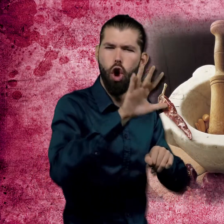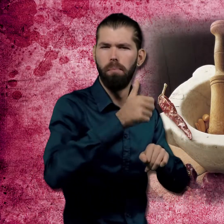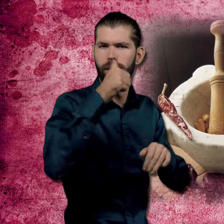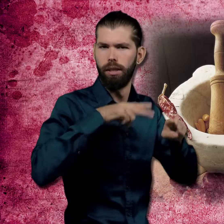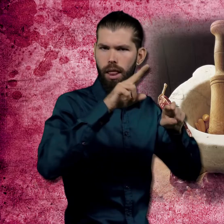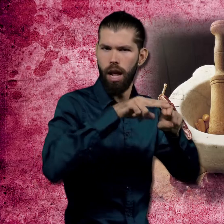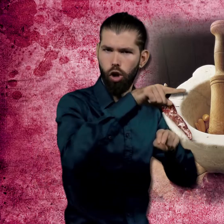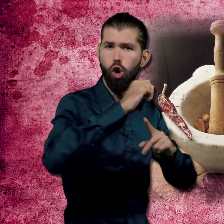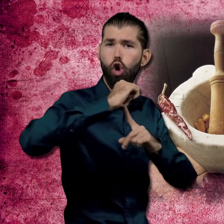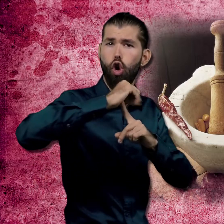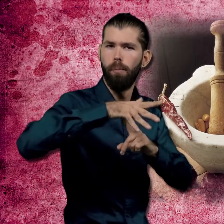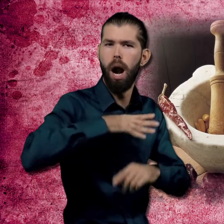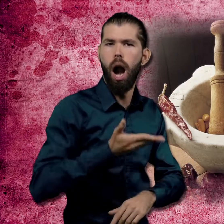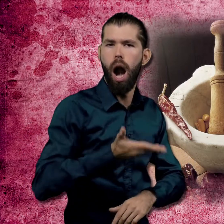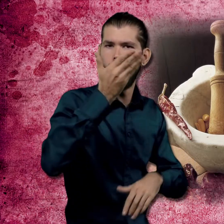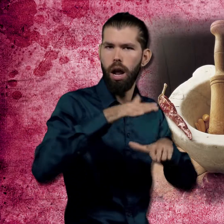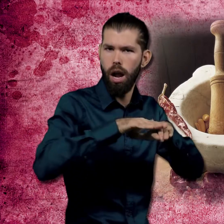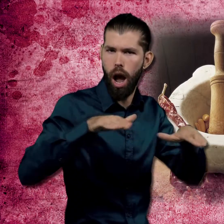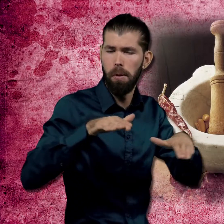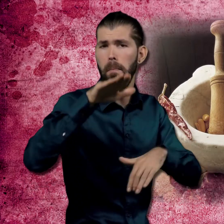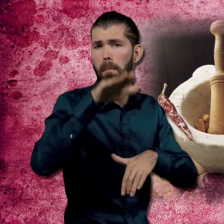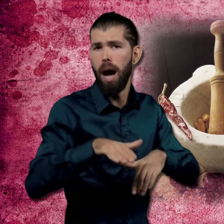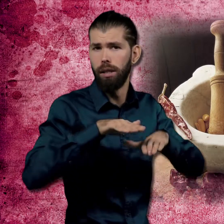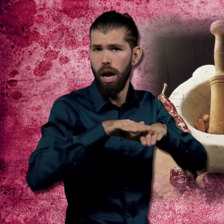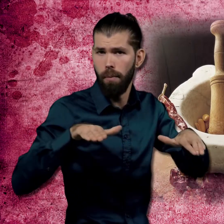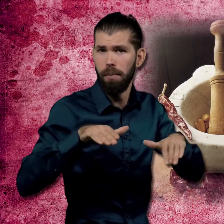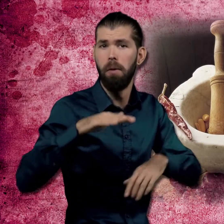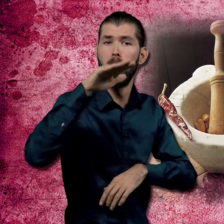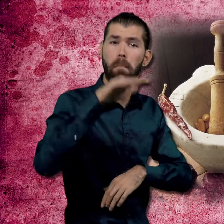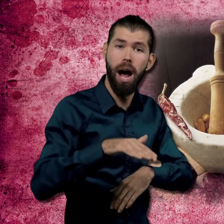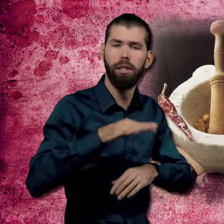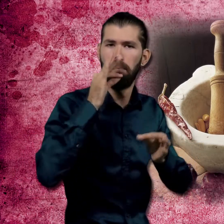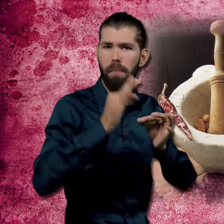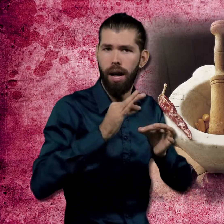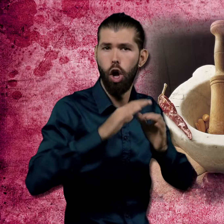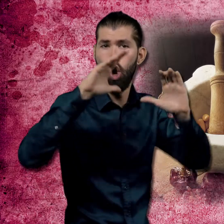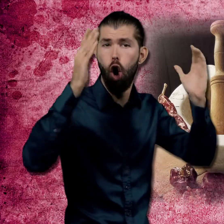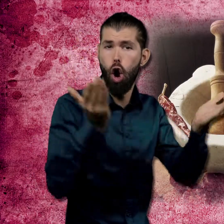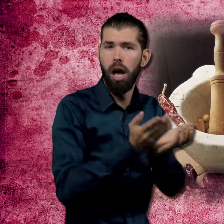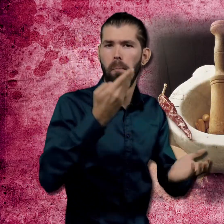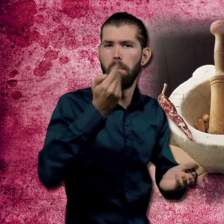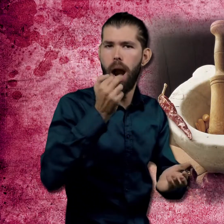Comarca Tarragona, El Camp, Baix Camp, Baix Penedès, Conca de Barberà, Priorat Tarragonès.